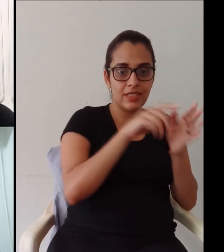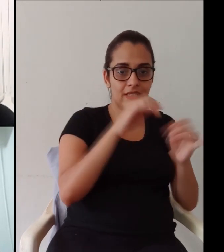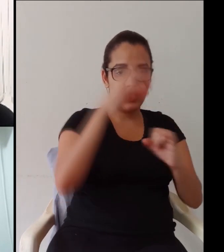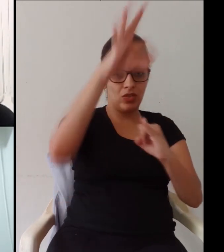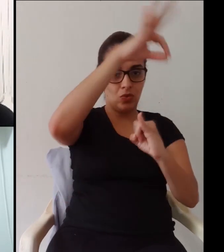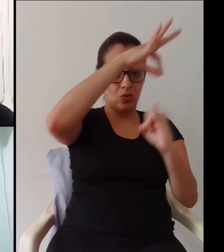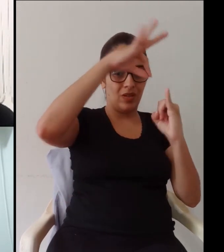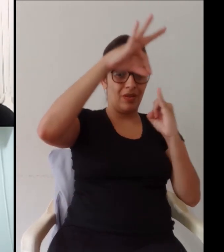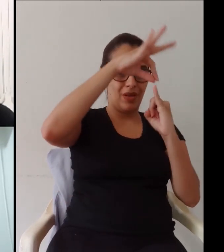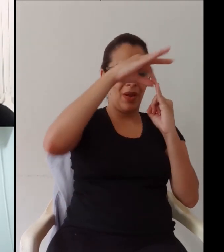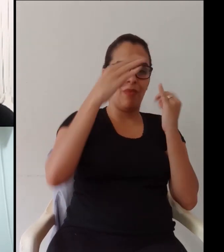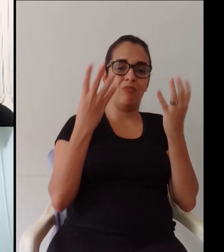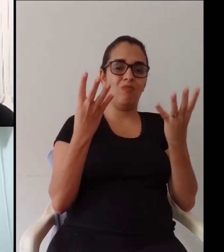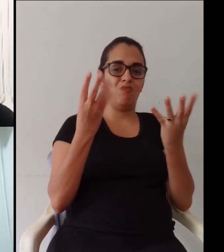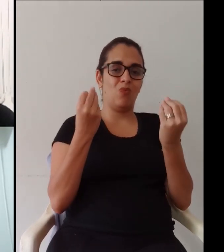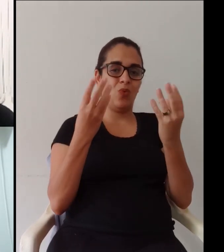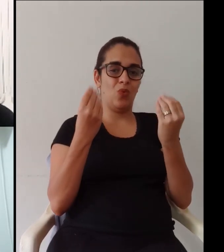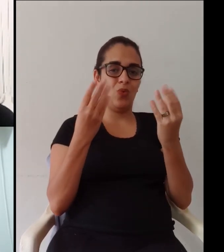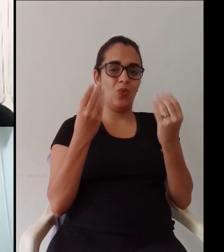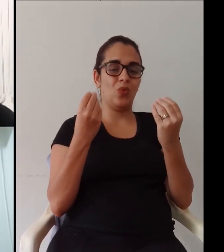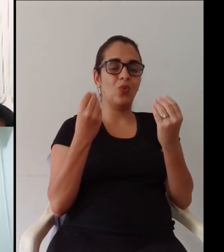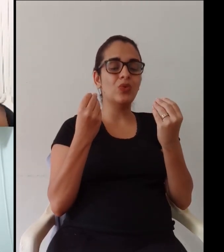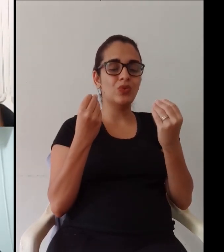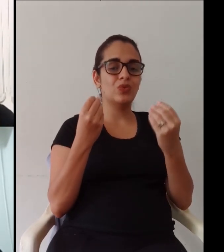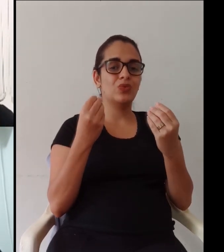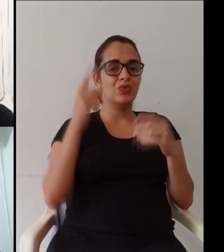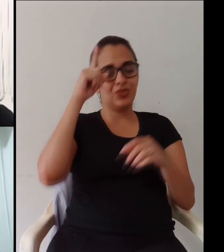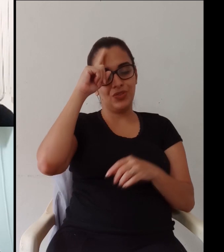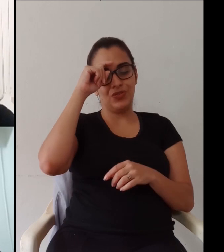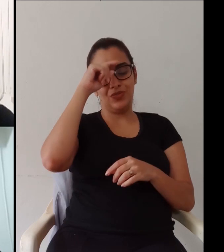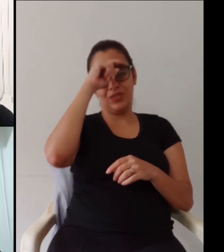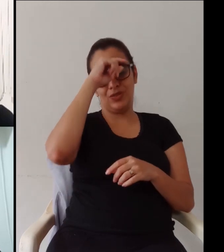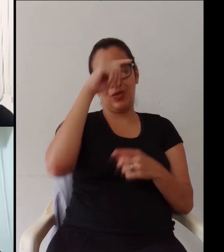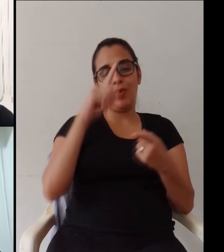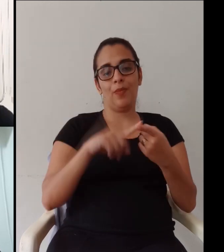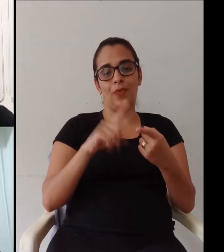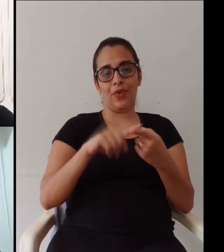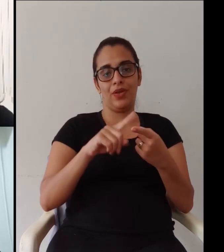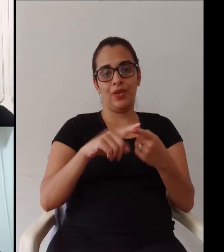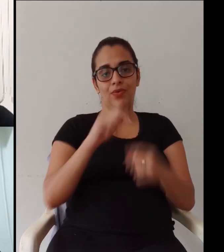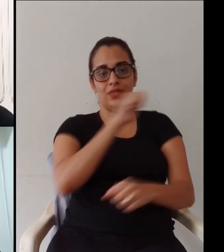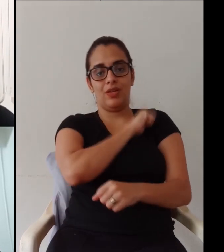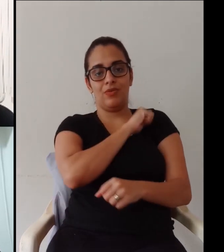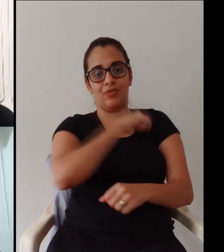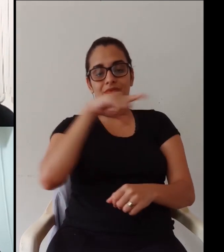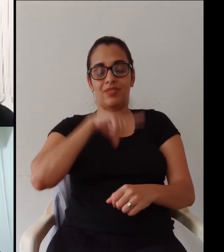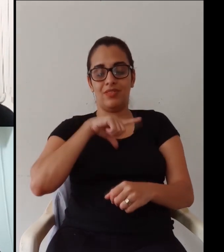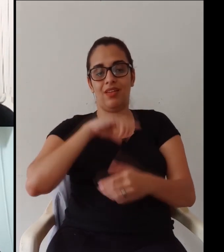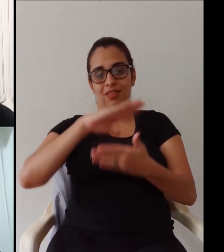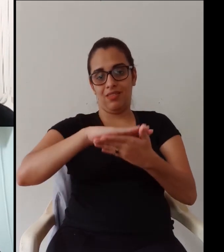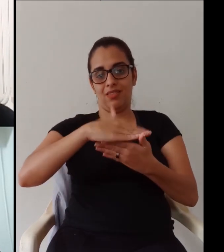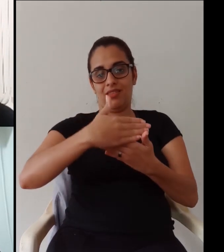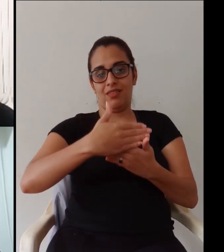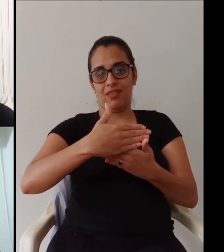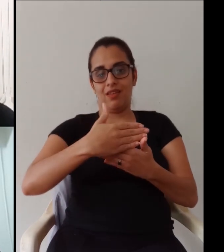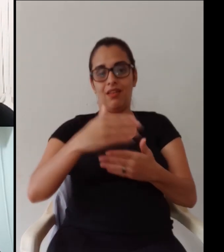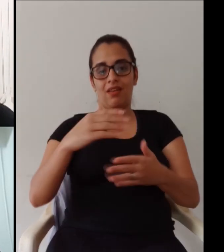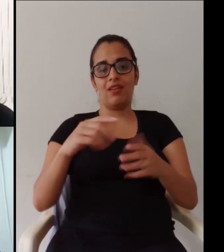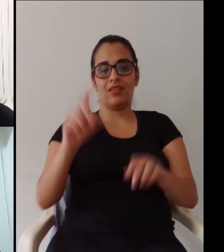remotas Na verdade na nossa pesquisa do IFES a gente viu que era muito difícil exceto para as pós